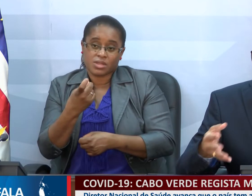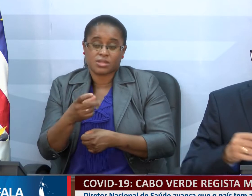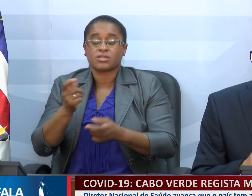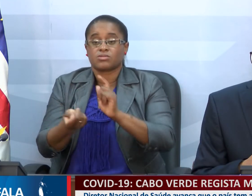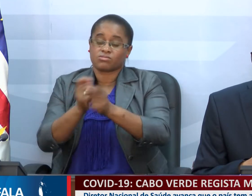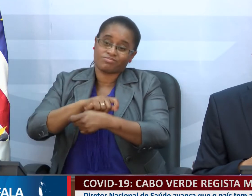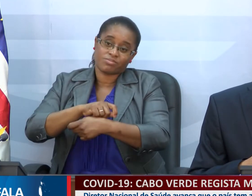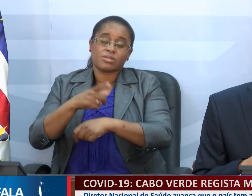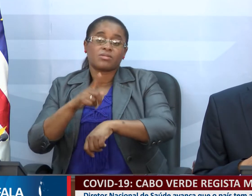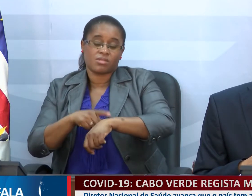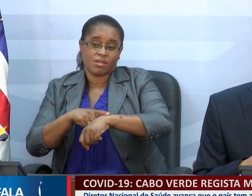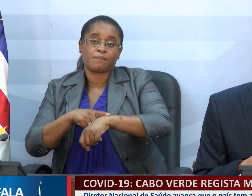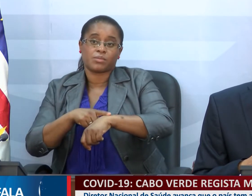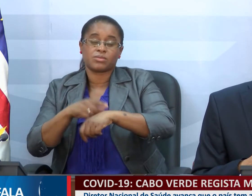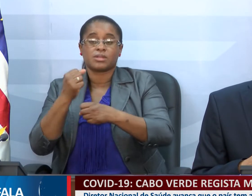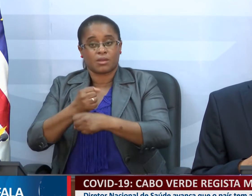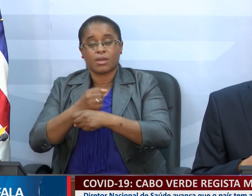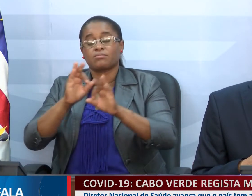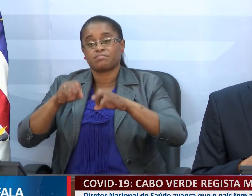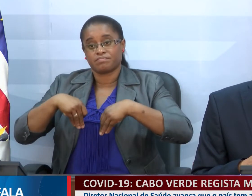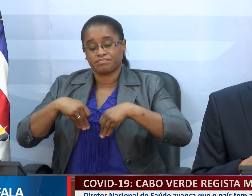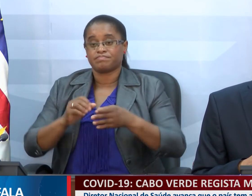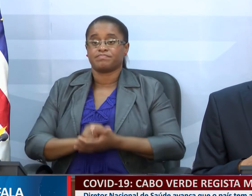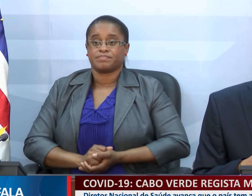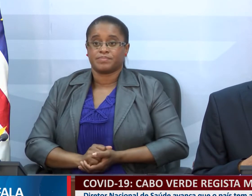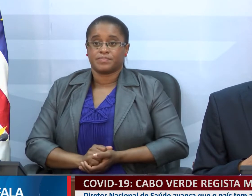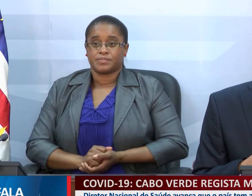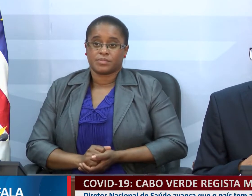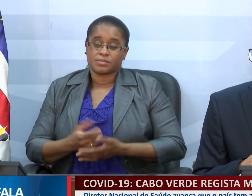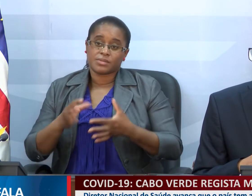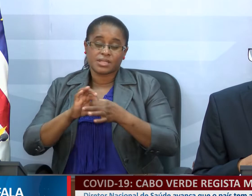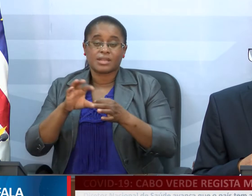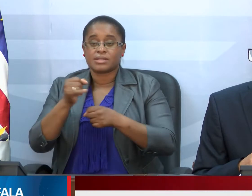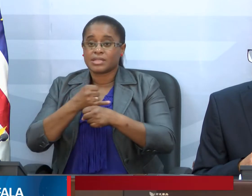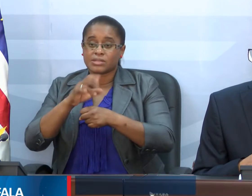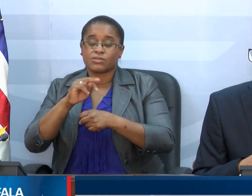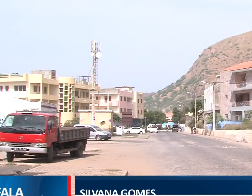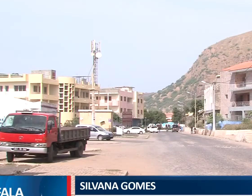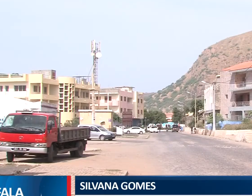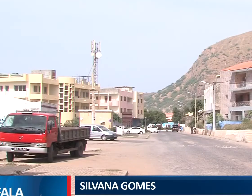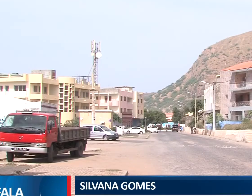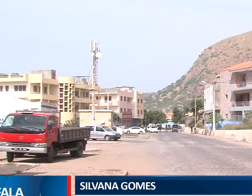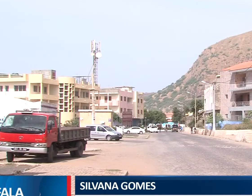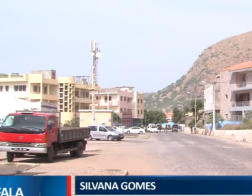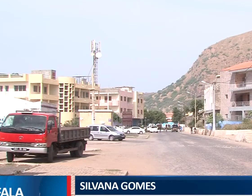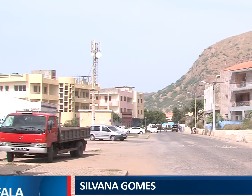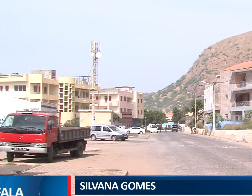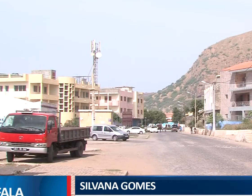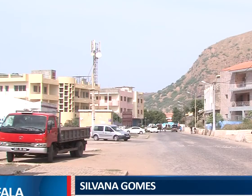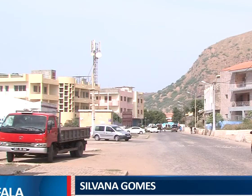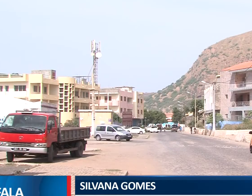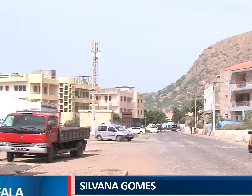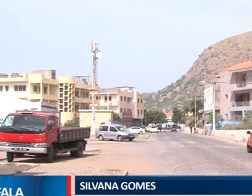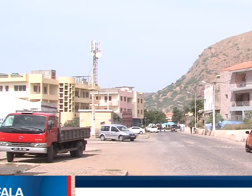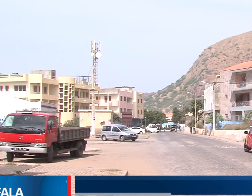causa do fim do tempo de serviço. O Diretor Nacional da Saúde recusou-se a identificar os bairros onde foram